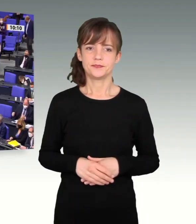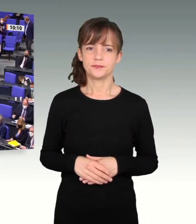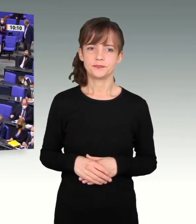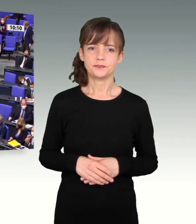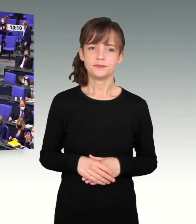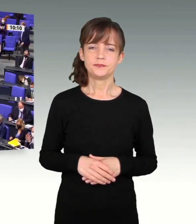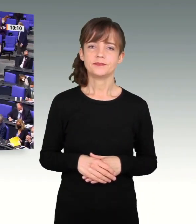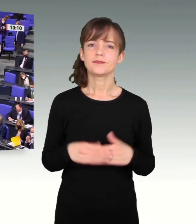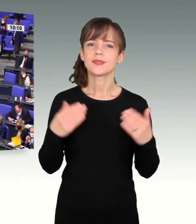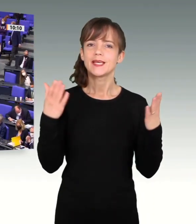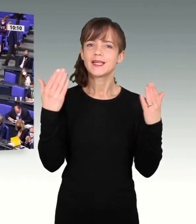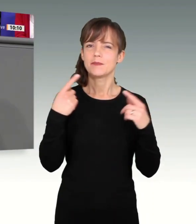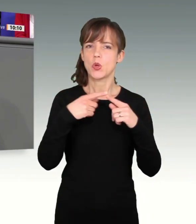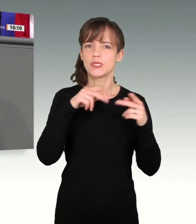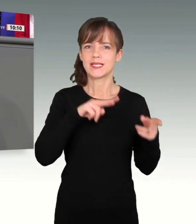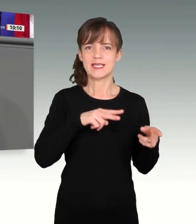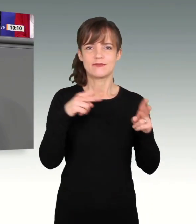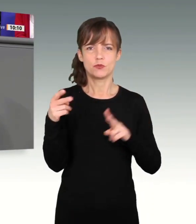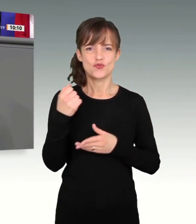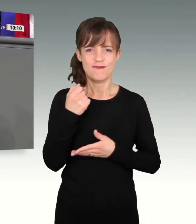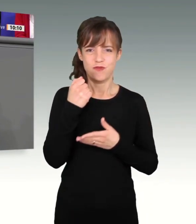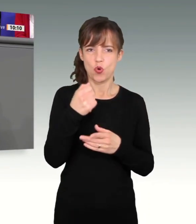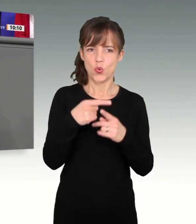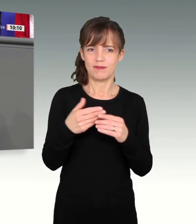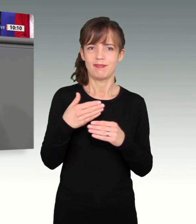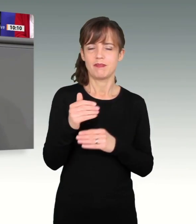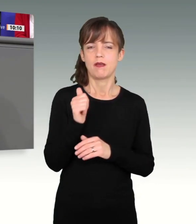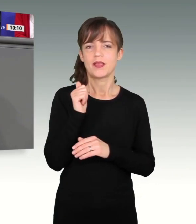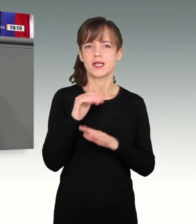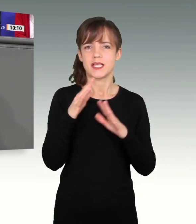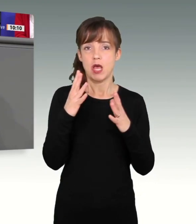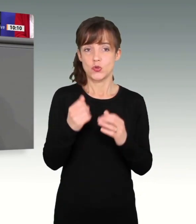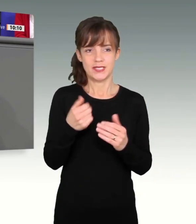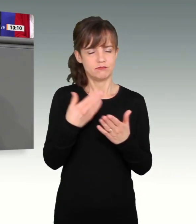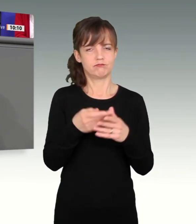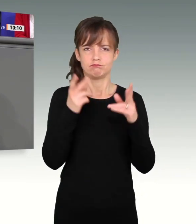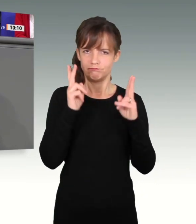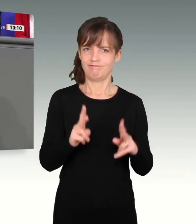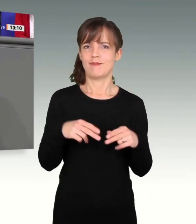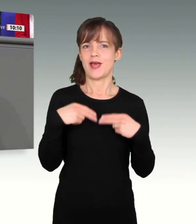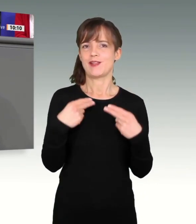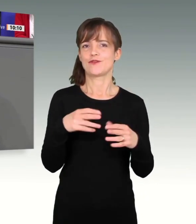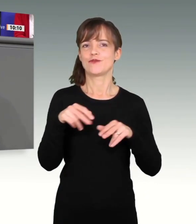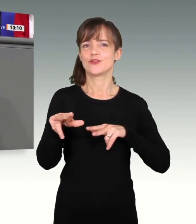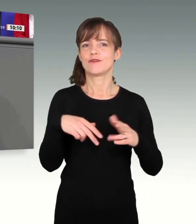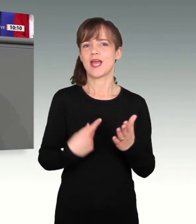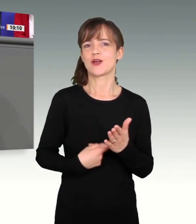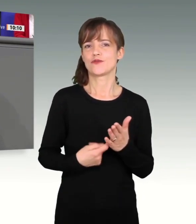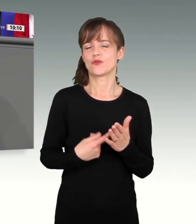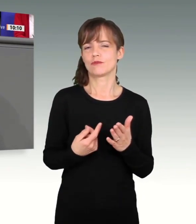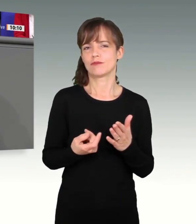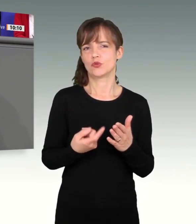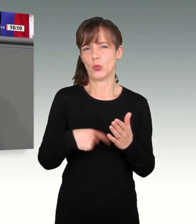Mit dem Klima- und Transformationsfonds und mit diesem Nachtragshaushalt geben wir die richtige Antwort auf die wirtschaftliche Herausforderung der Pandemie.